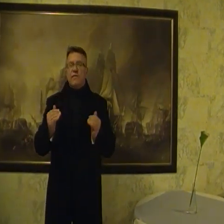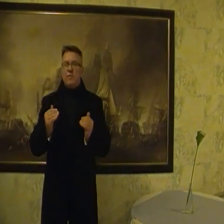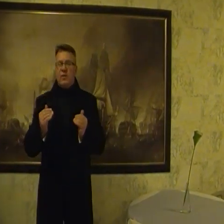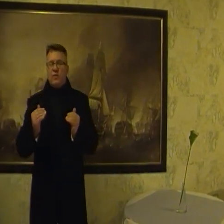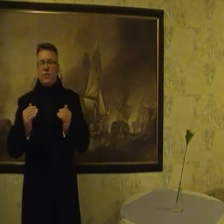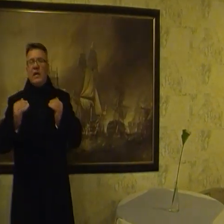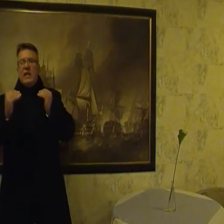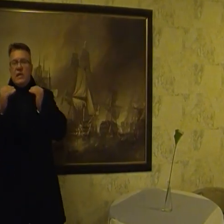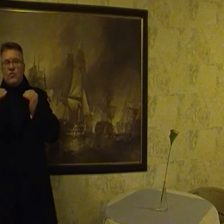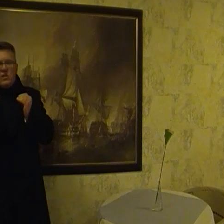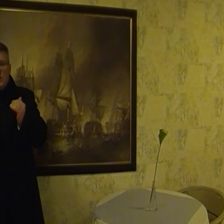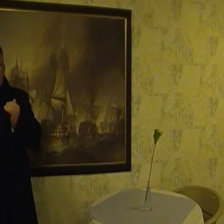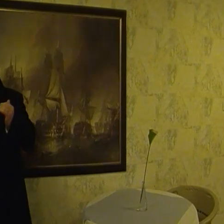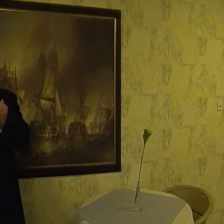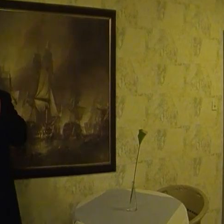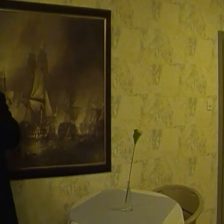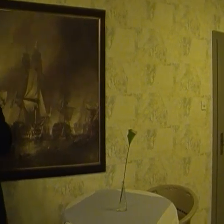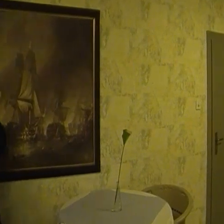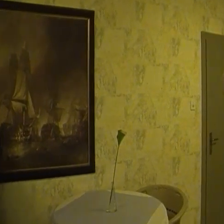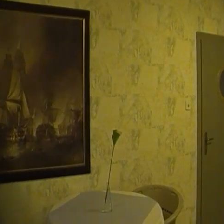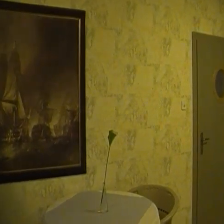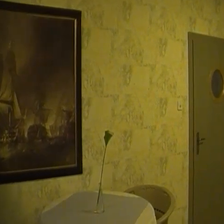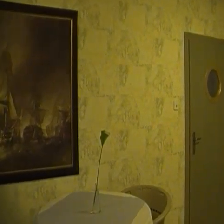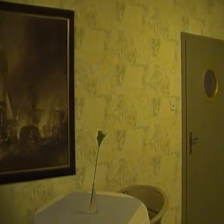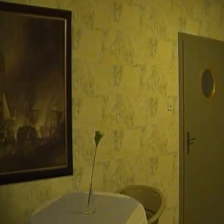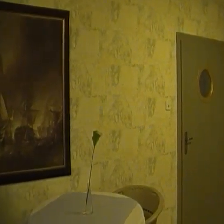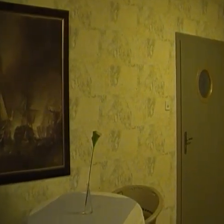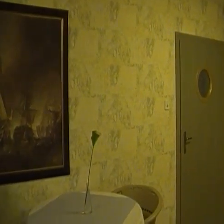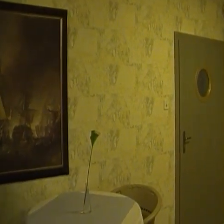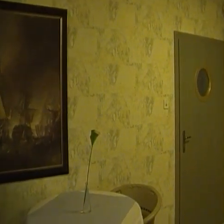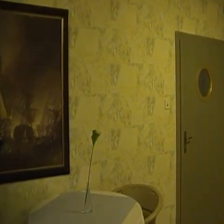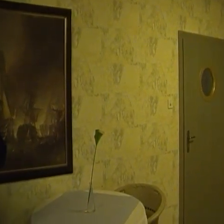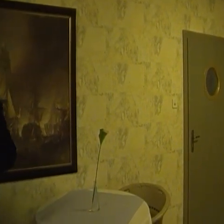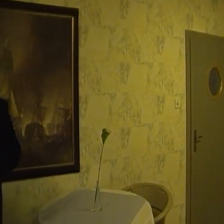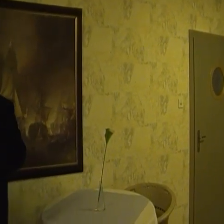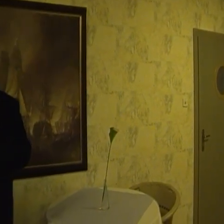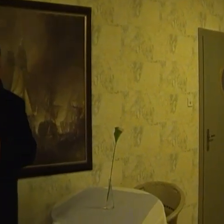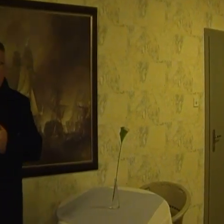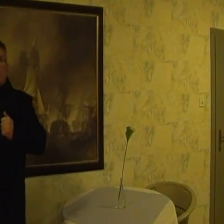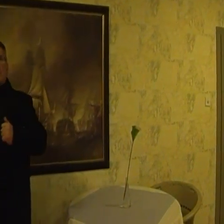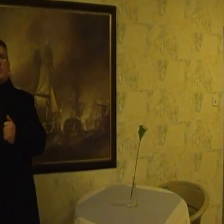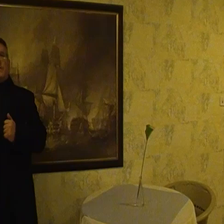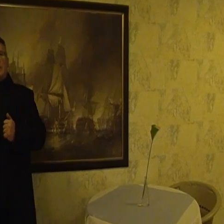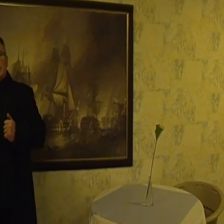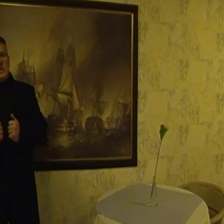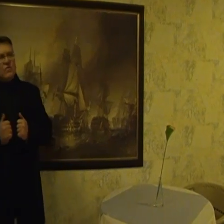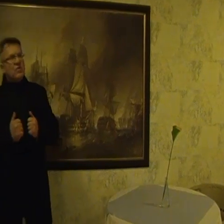dezinformatorów. Niektórzy z nich to nawet udają wielkich patriotów. Mało tego, są nawet tacy, którzy